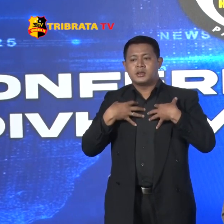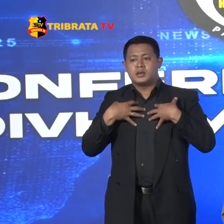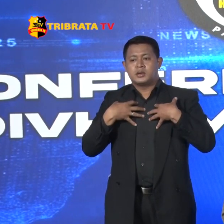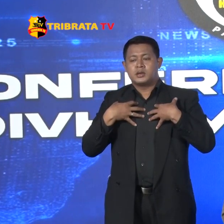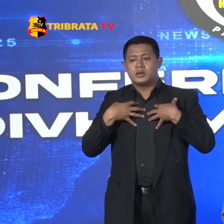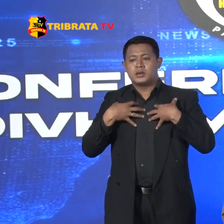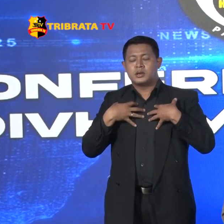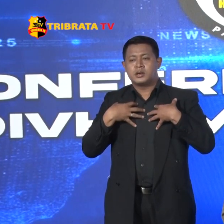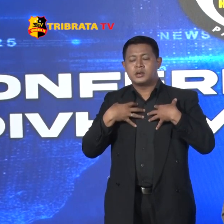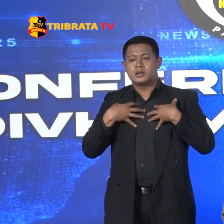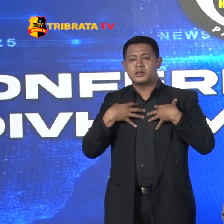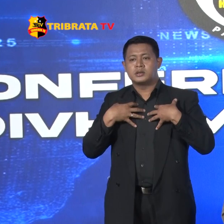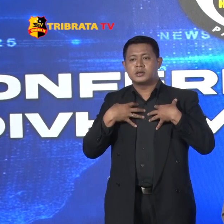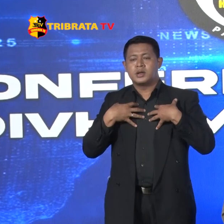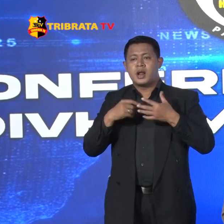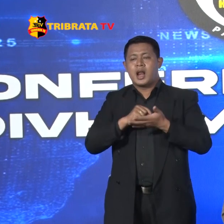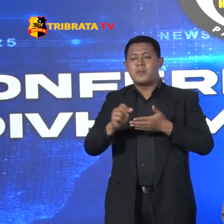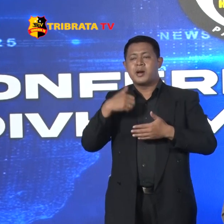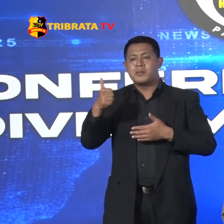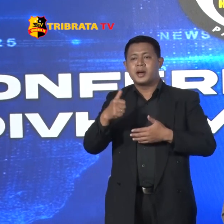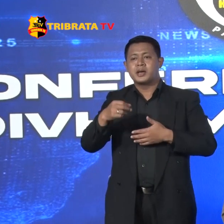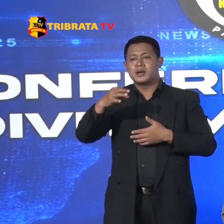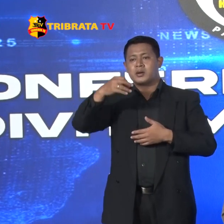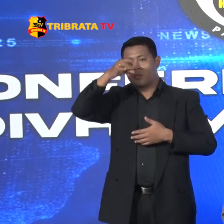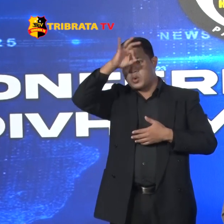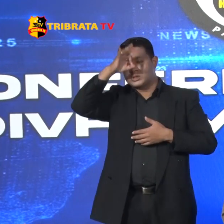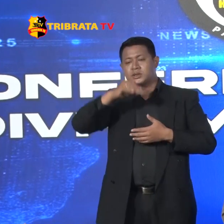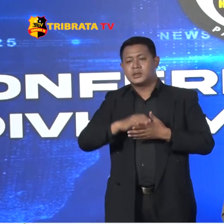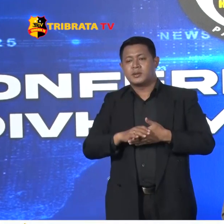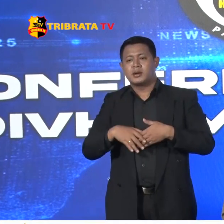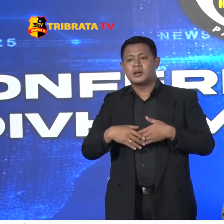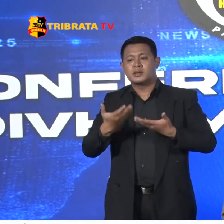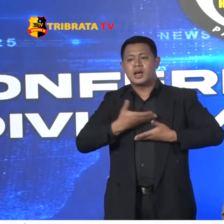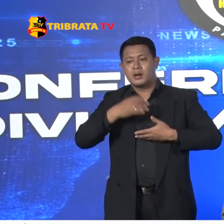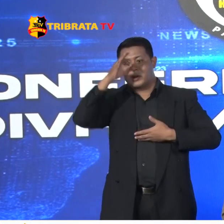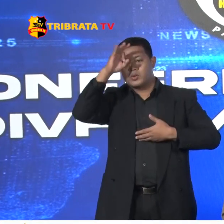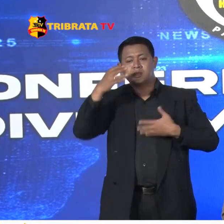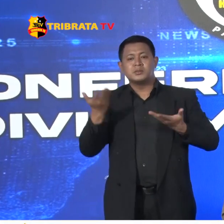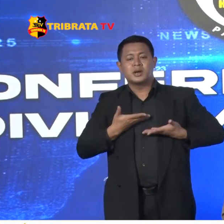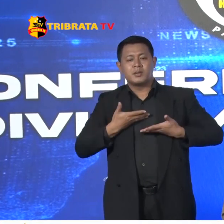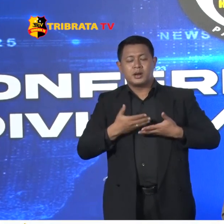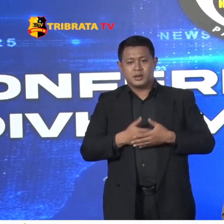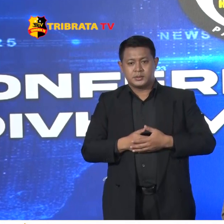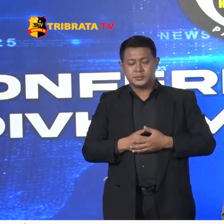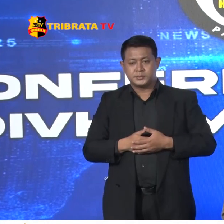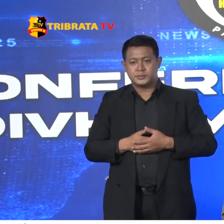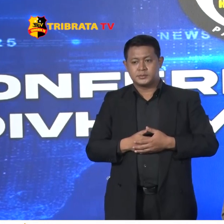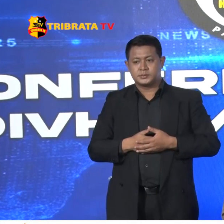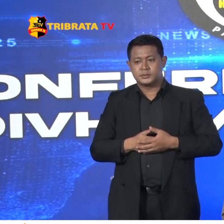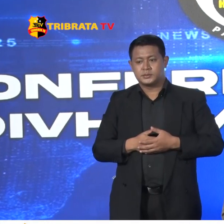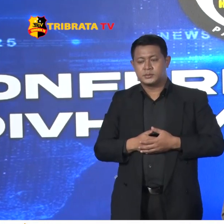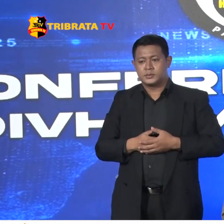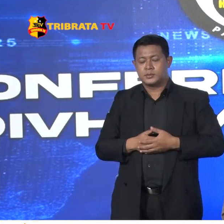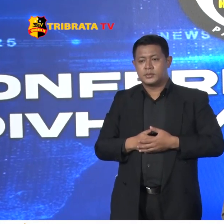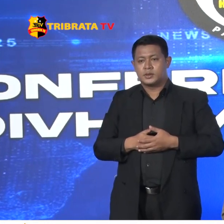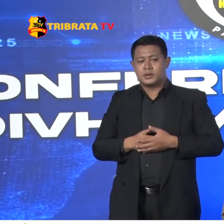Keluruhan Marwah Institusi Kalau tanggapan Dari Polis Jadi bagaimana Pak Dengan Adanya Pernyataan Dari Pak